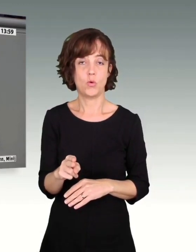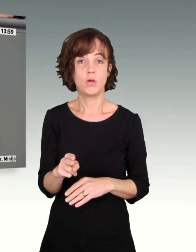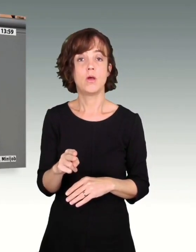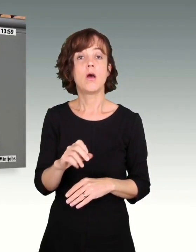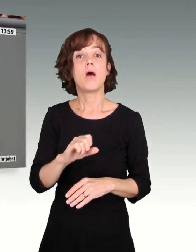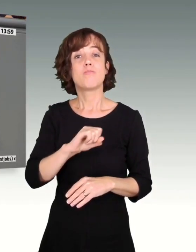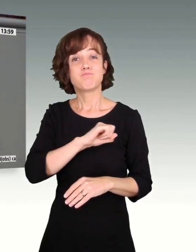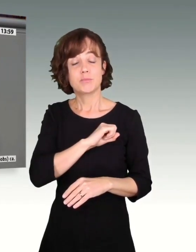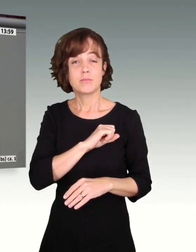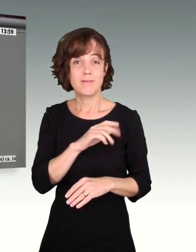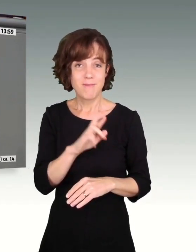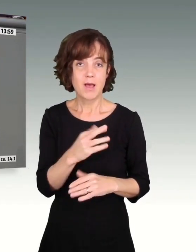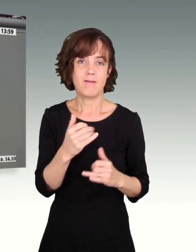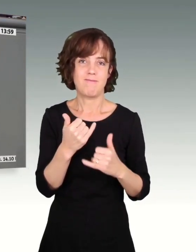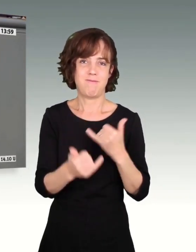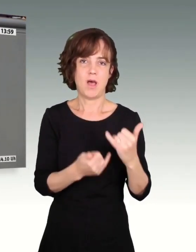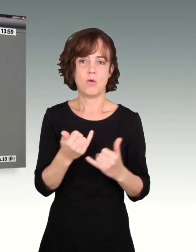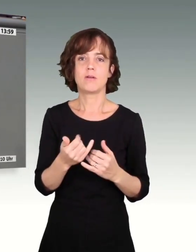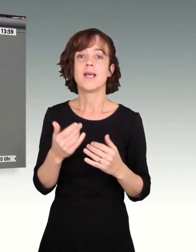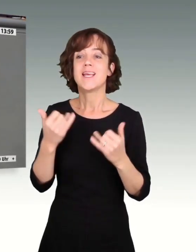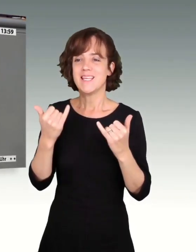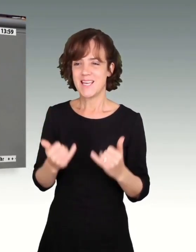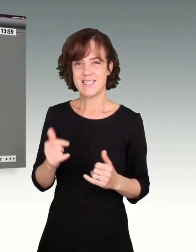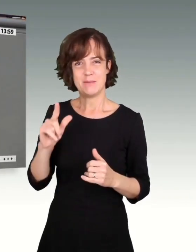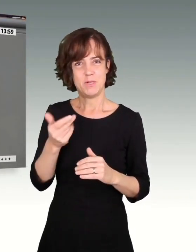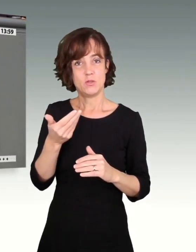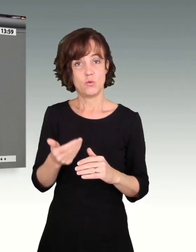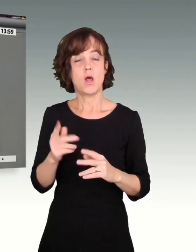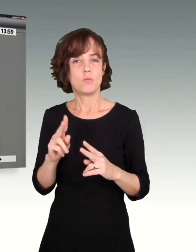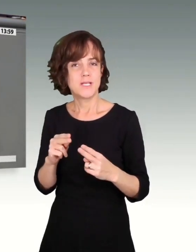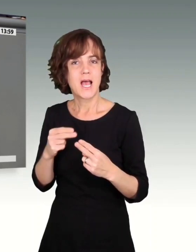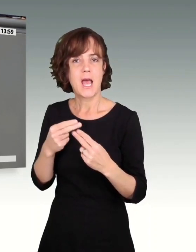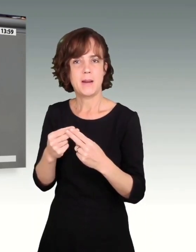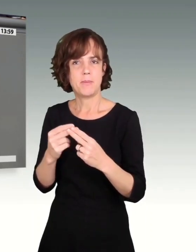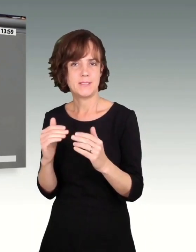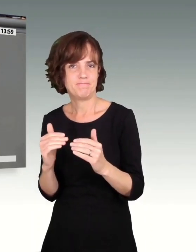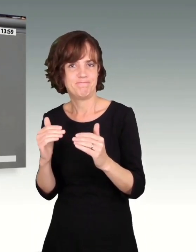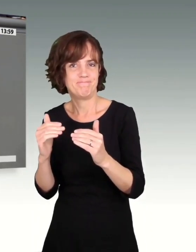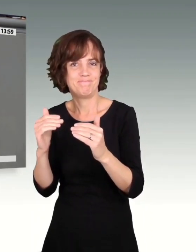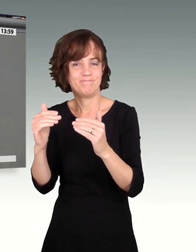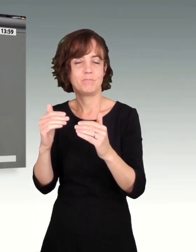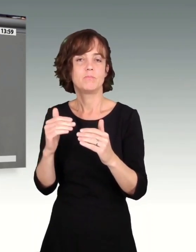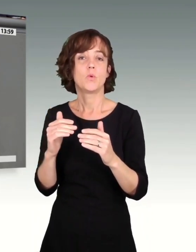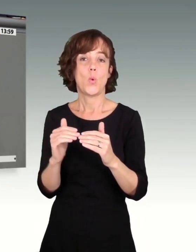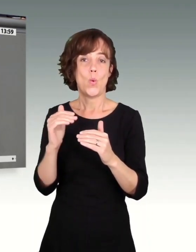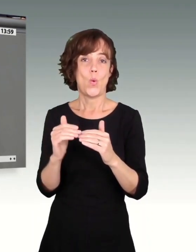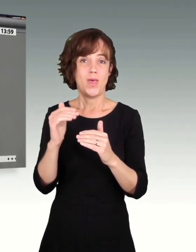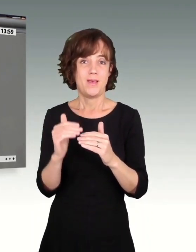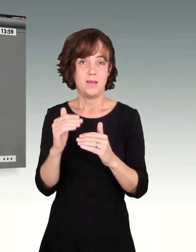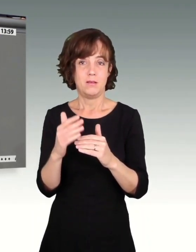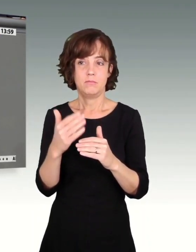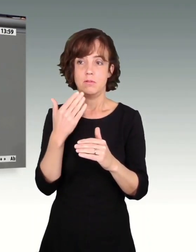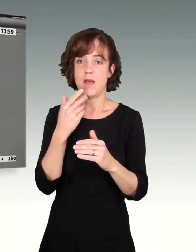Frauen. Der Mindestlohn muss jetzt natürlich auch weiter angepasst werden. Und die Höhe des Mindestlohns darf nicht